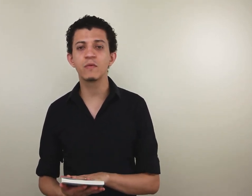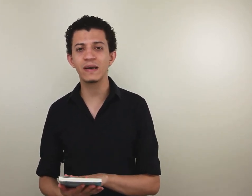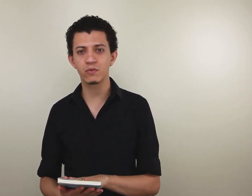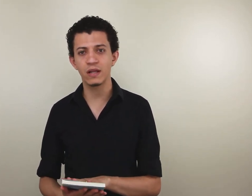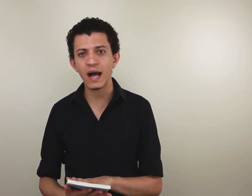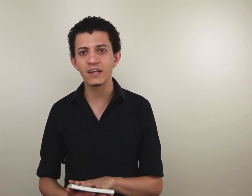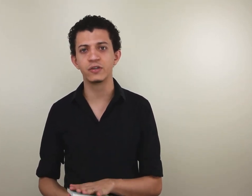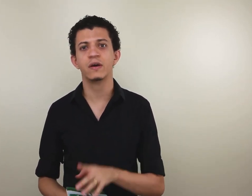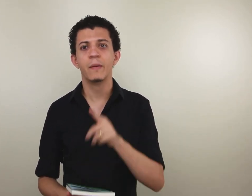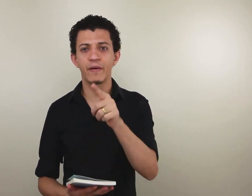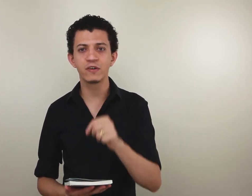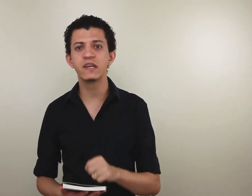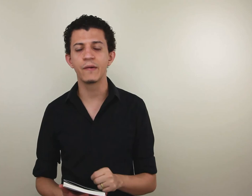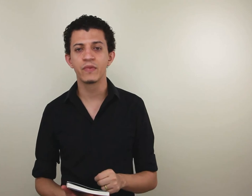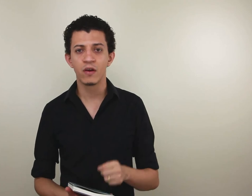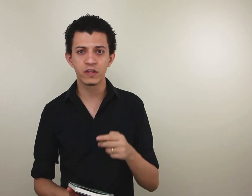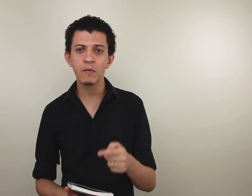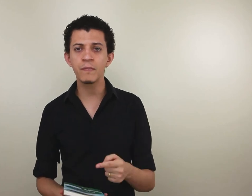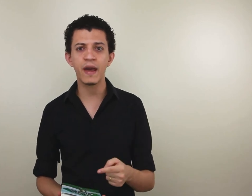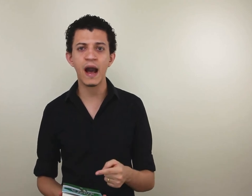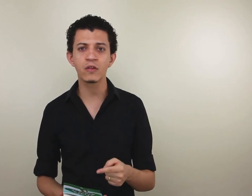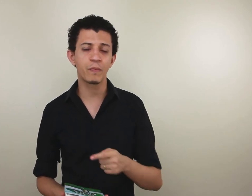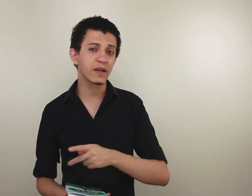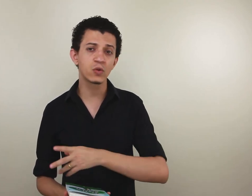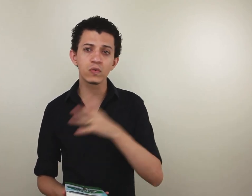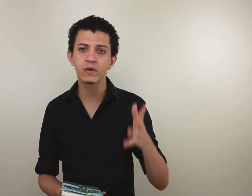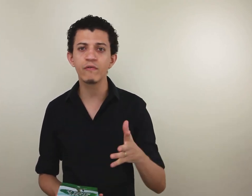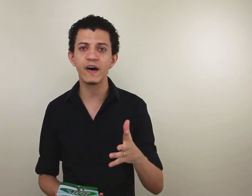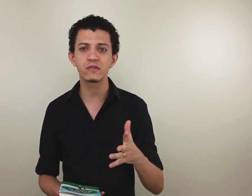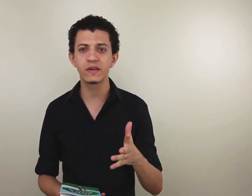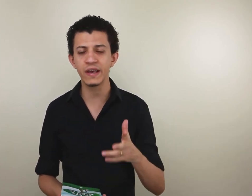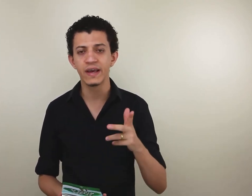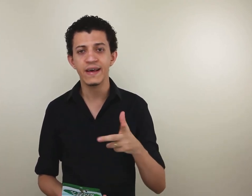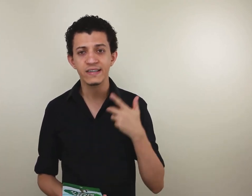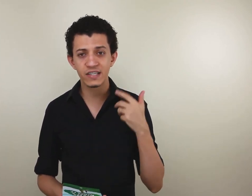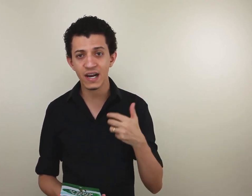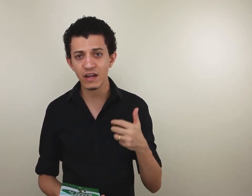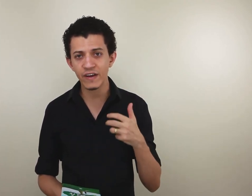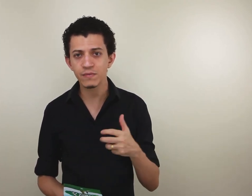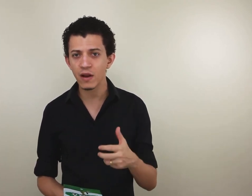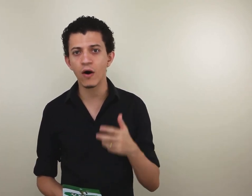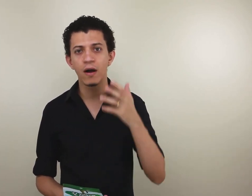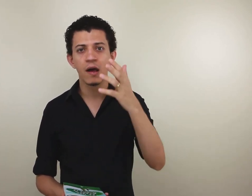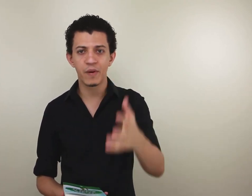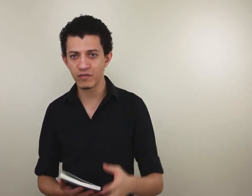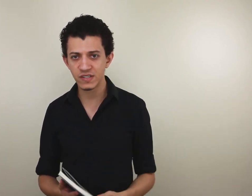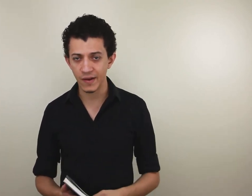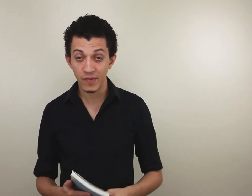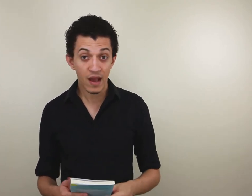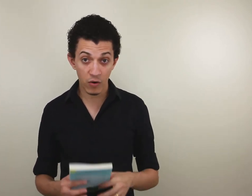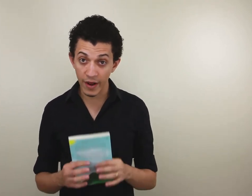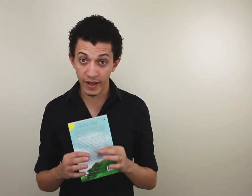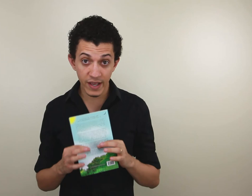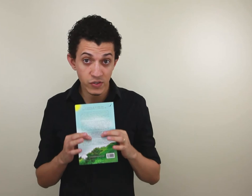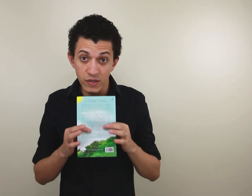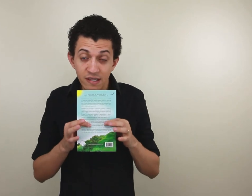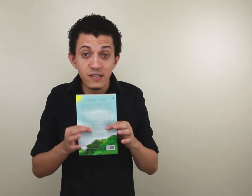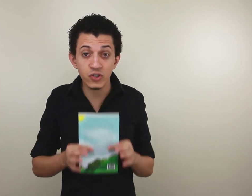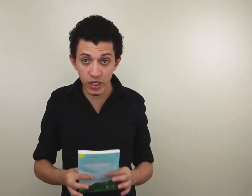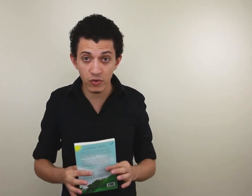com mais qualidade para você. Eu tenho me empenhado para que tudo o que eu faço aqui seja cada vez melhor para você. Agora, isso só tem sentido